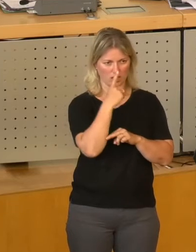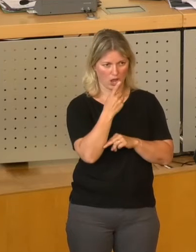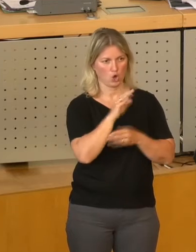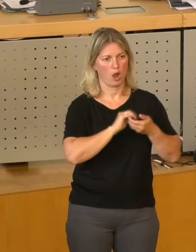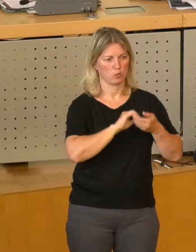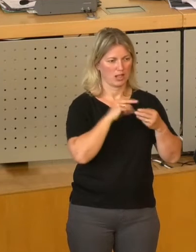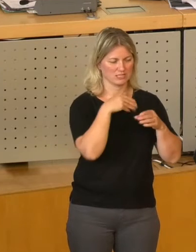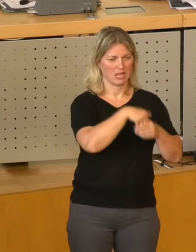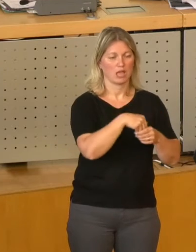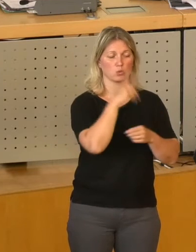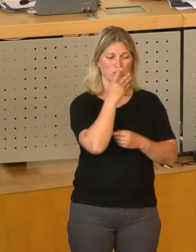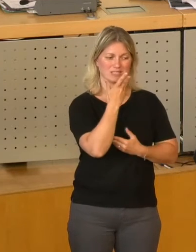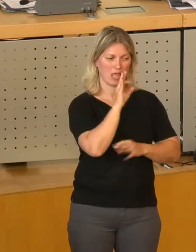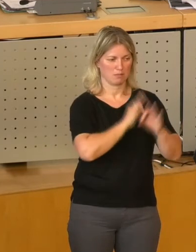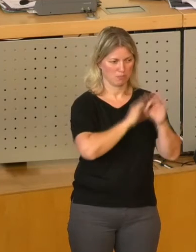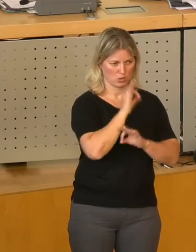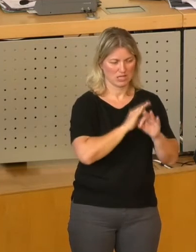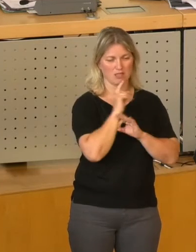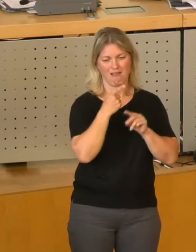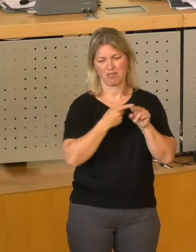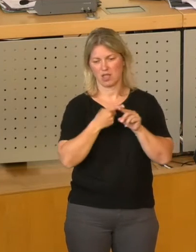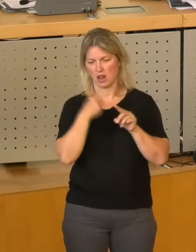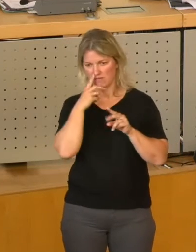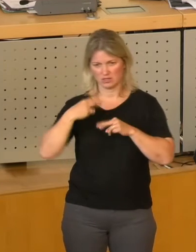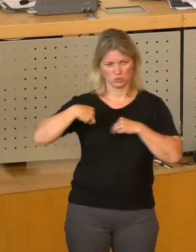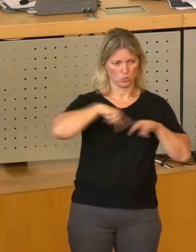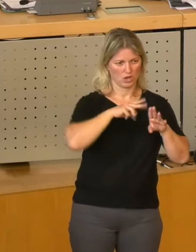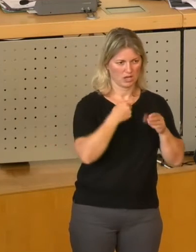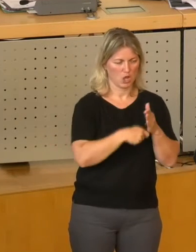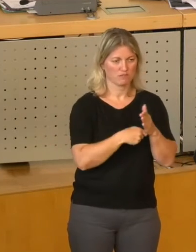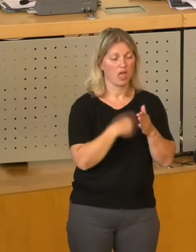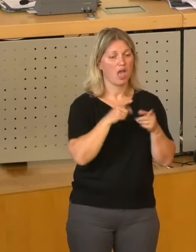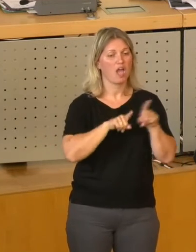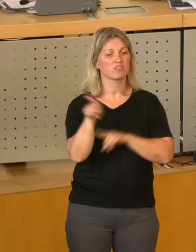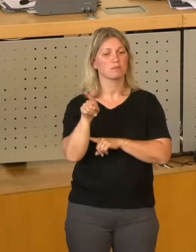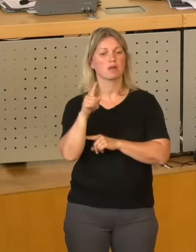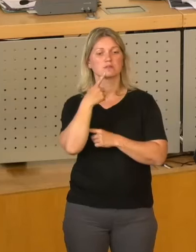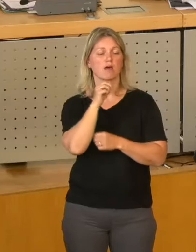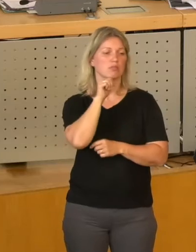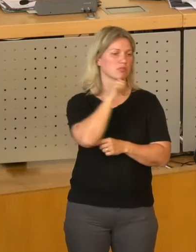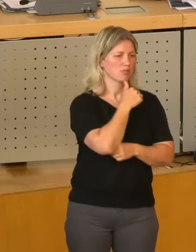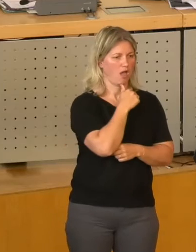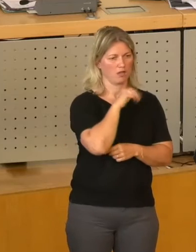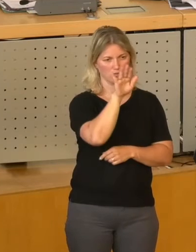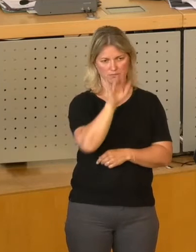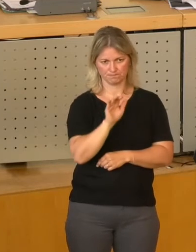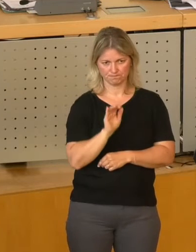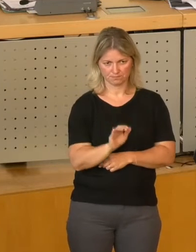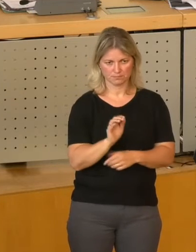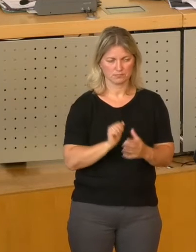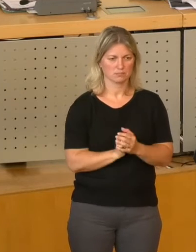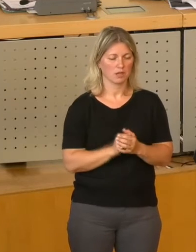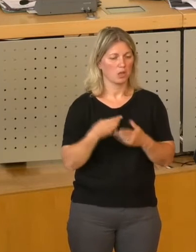-Anteile in privater Hand zurückkaufen. Die FDP sagt dazu Nein, Ausrufezeichen. Der